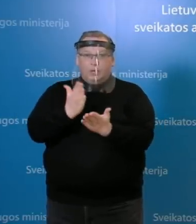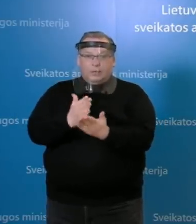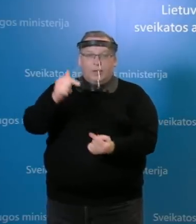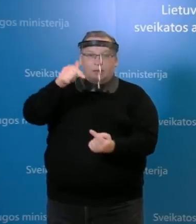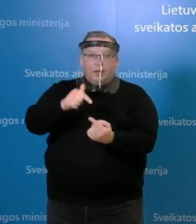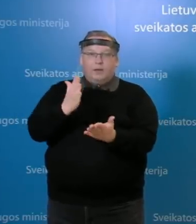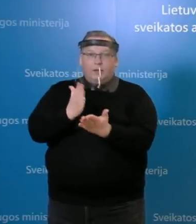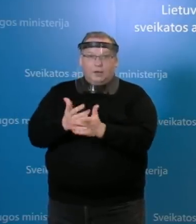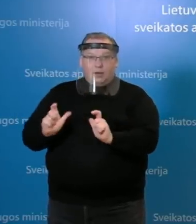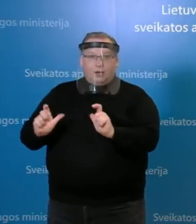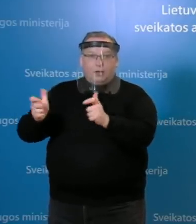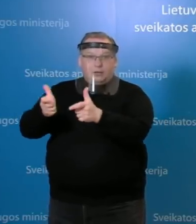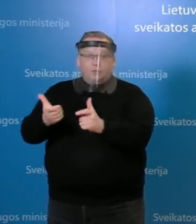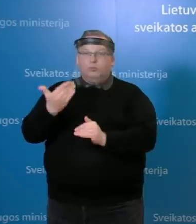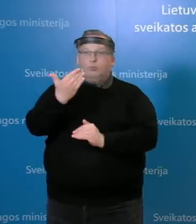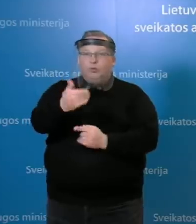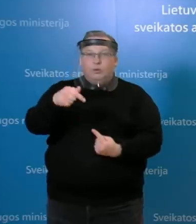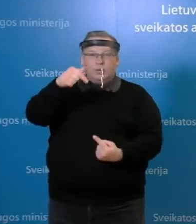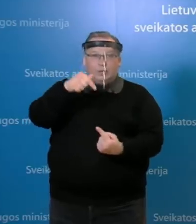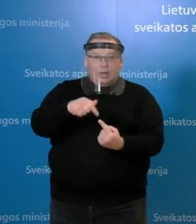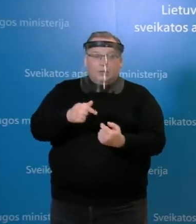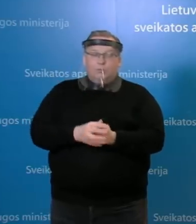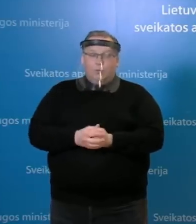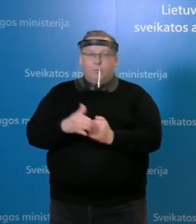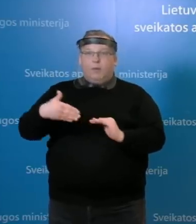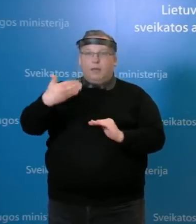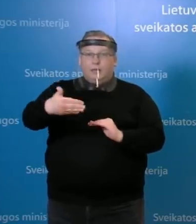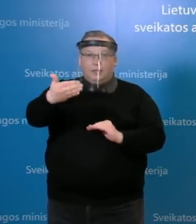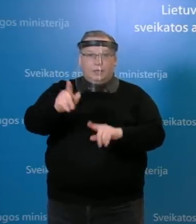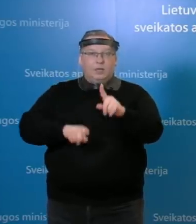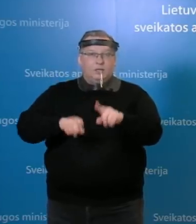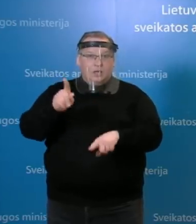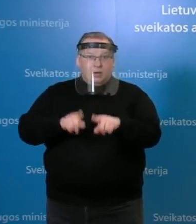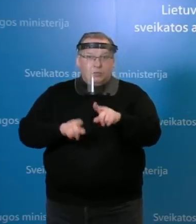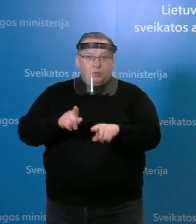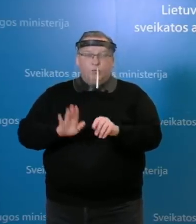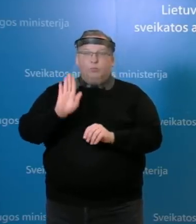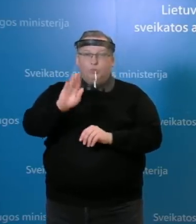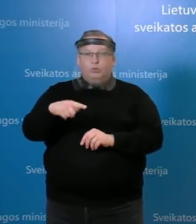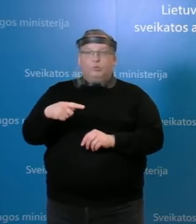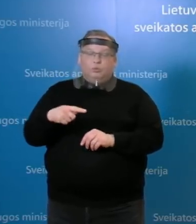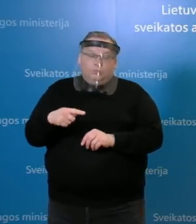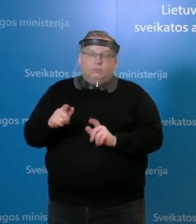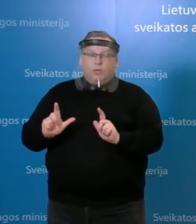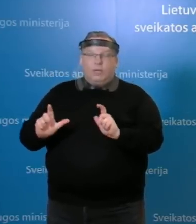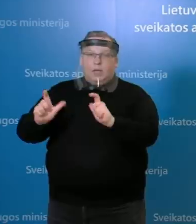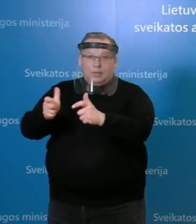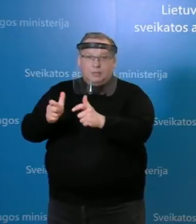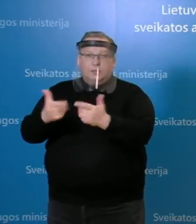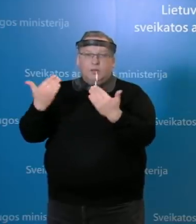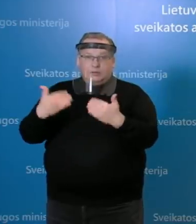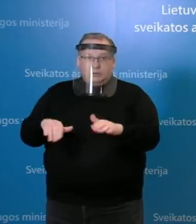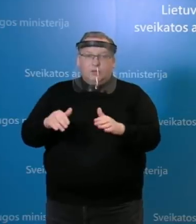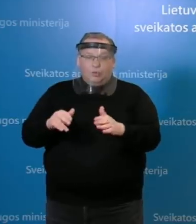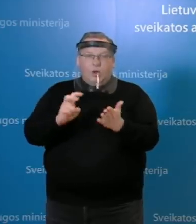yra karantinas ir dėl jų taikymo ateityje, jeigu vis dėl to būtų karantinas atšauktas, kadangi ir tą patį